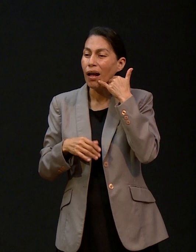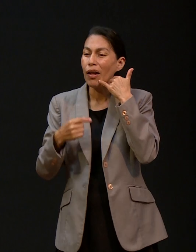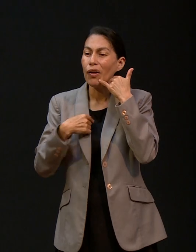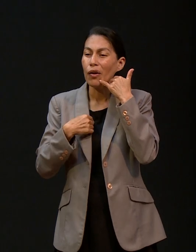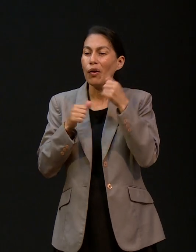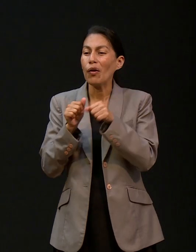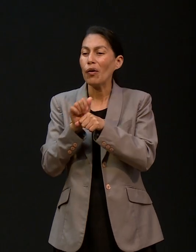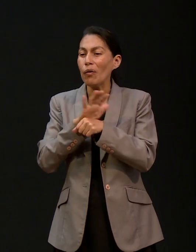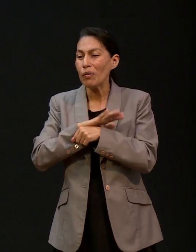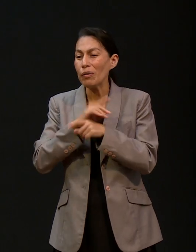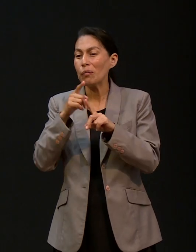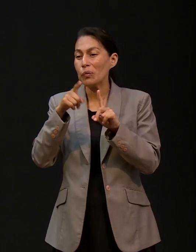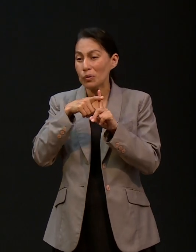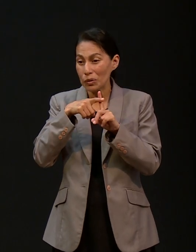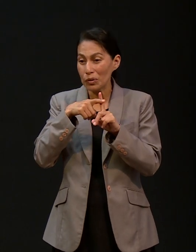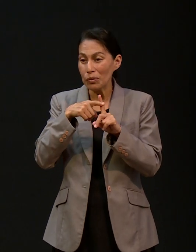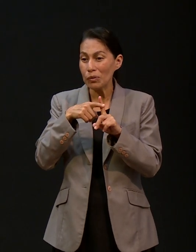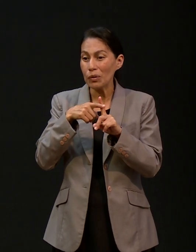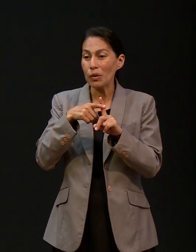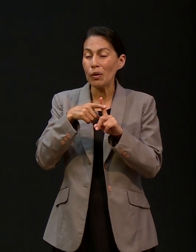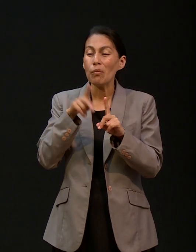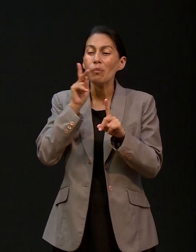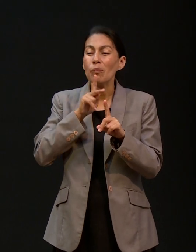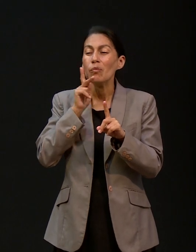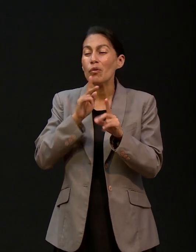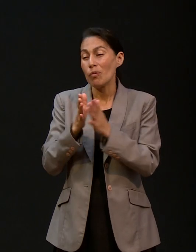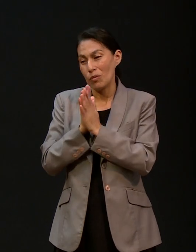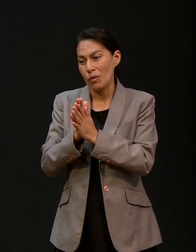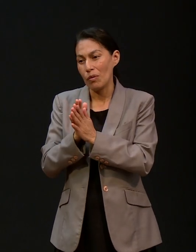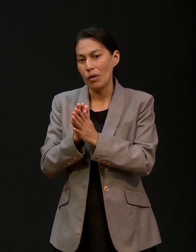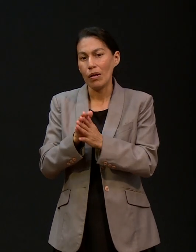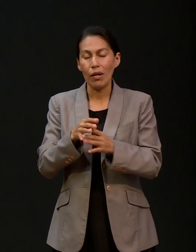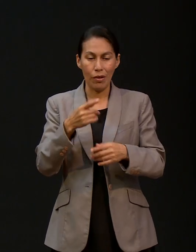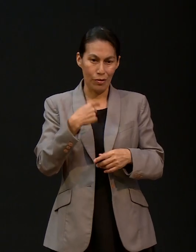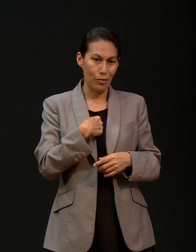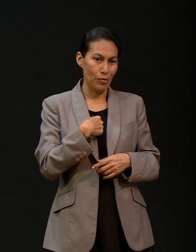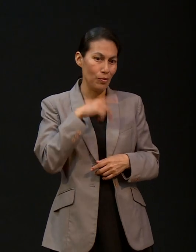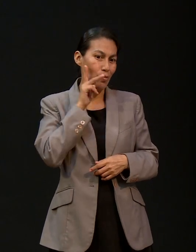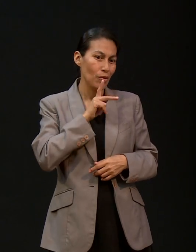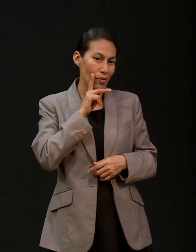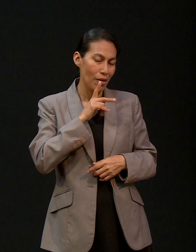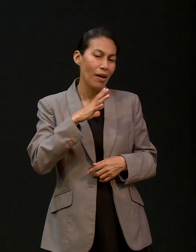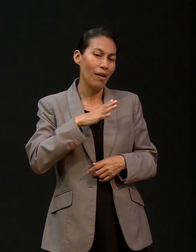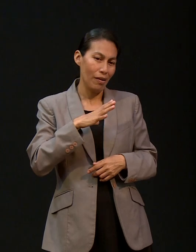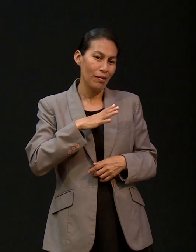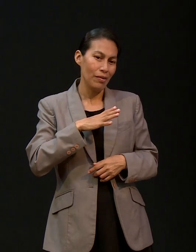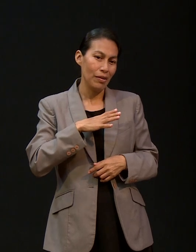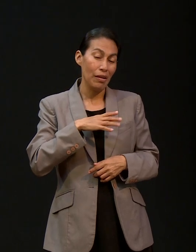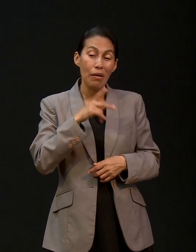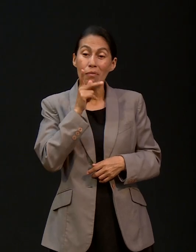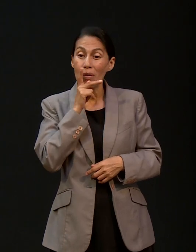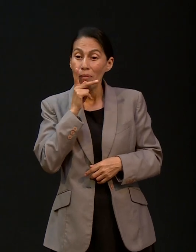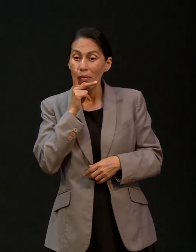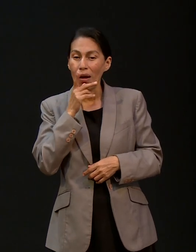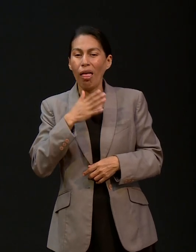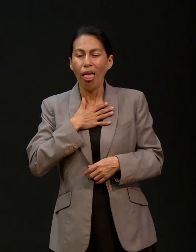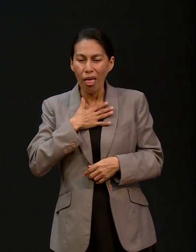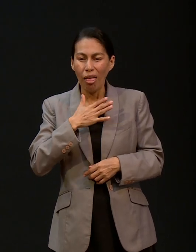Me hago la prueba, doy positivo COVID y le hacemos la prueba a mi papá porque él también ya tenía dos. O sea,